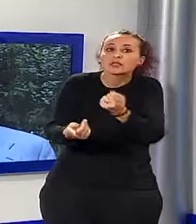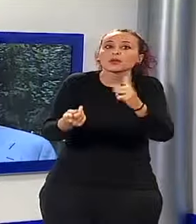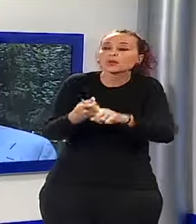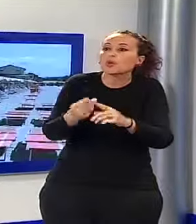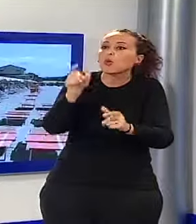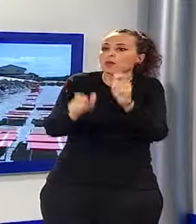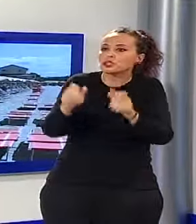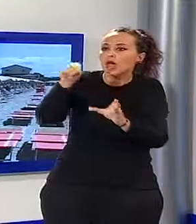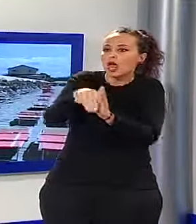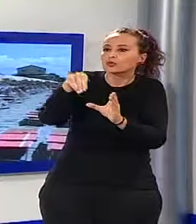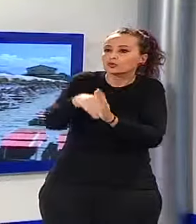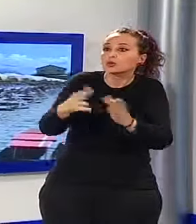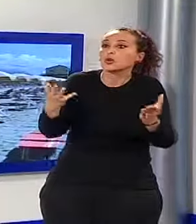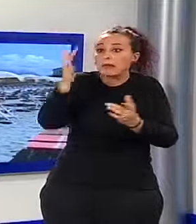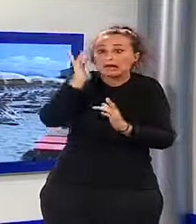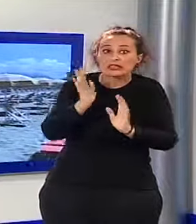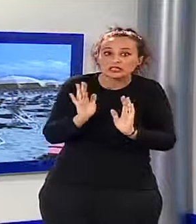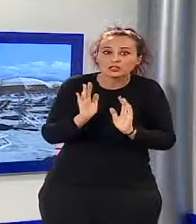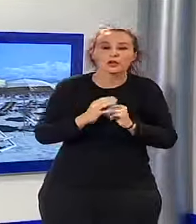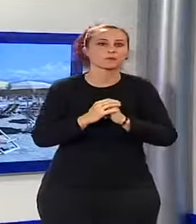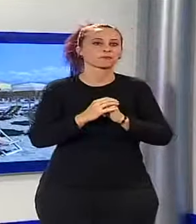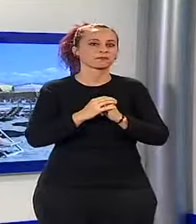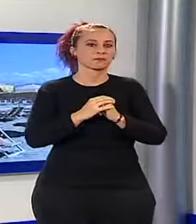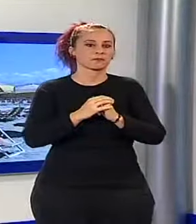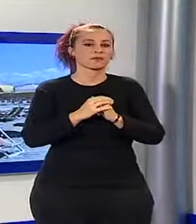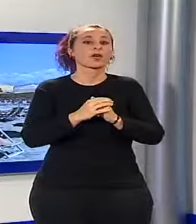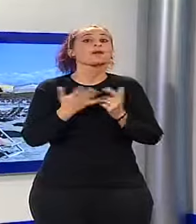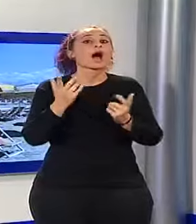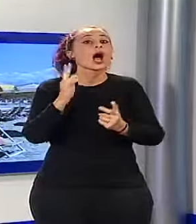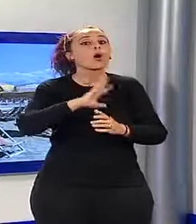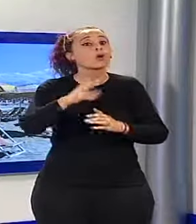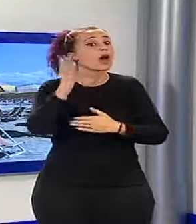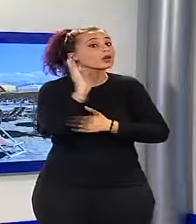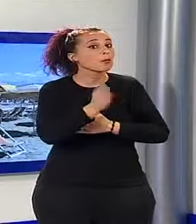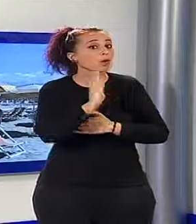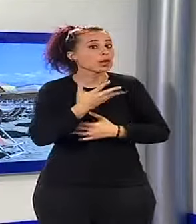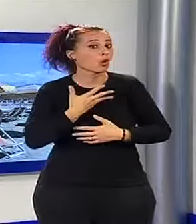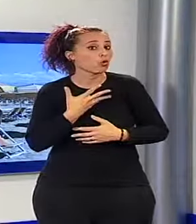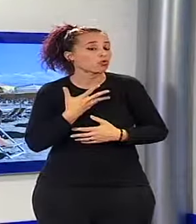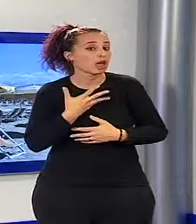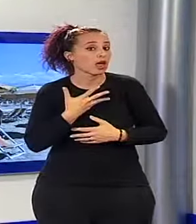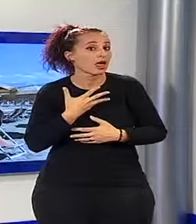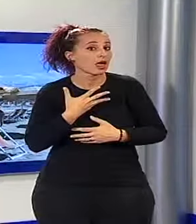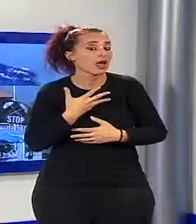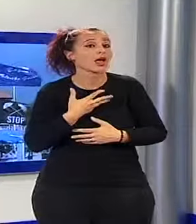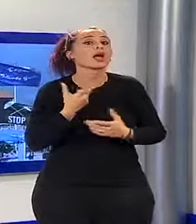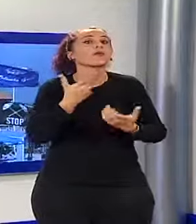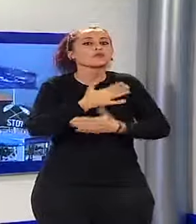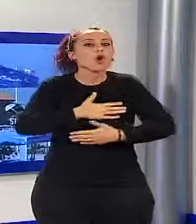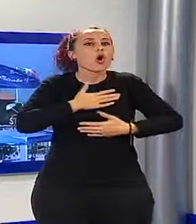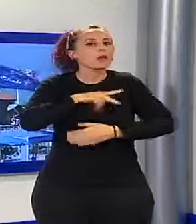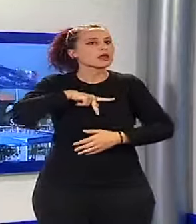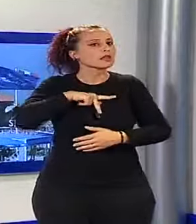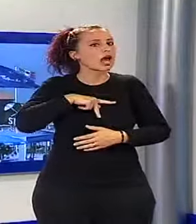personale. Ma in Versilia la categoria mette in guardia su un ulteriore pericolo a cui andrebbero i proprietari degli stabilimenti balneari